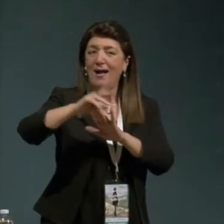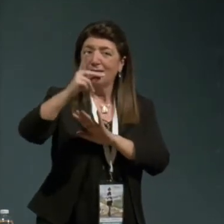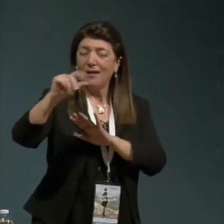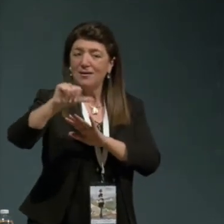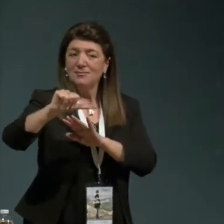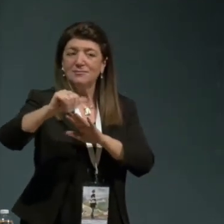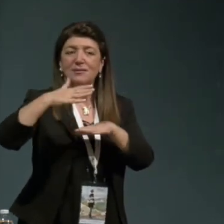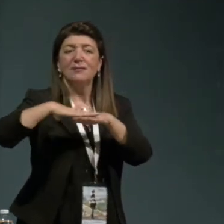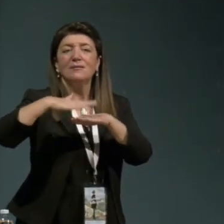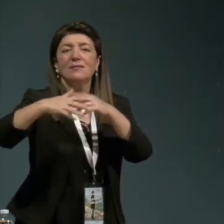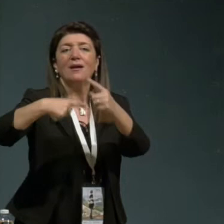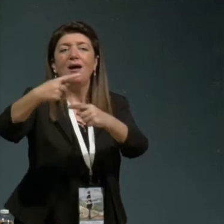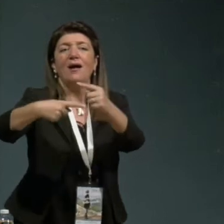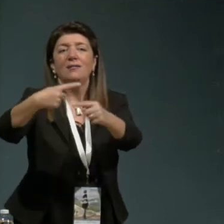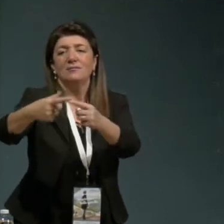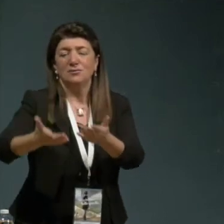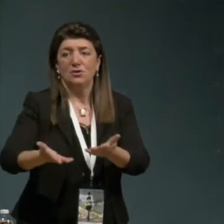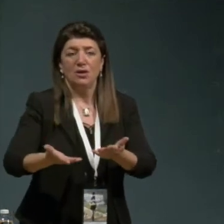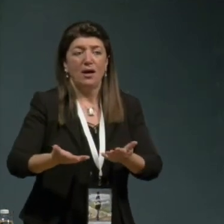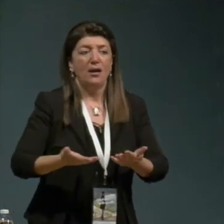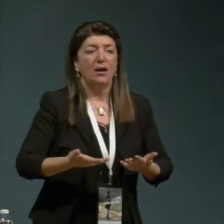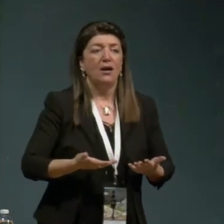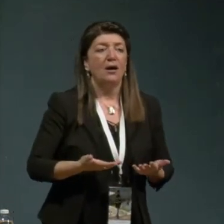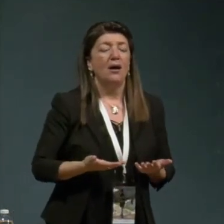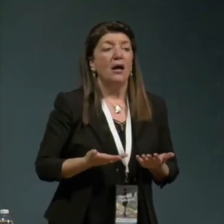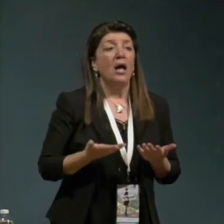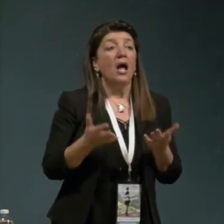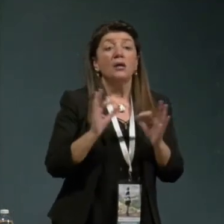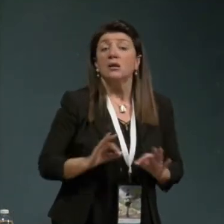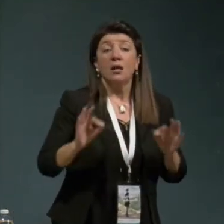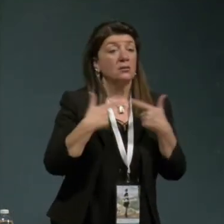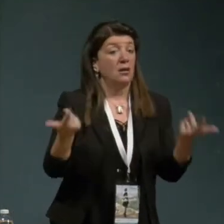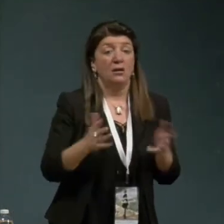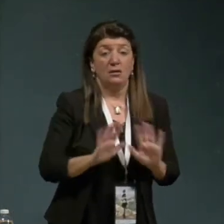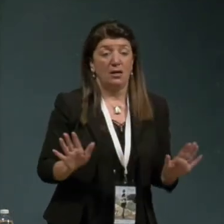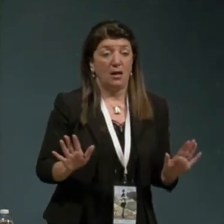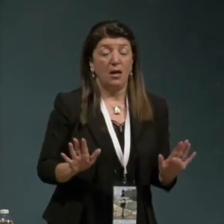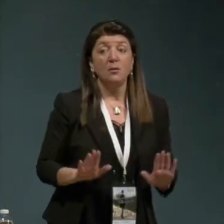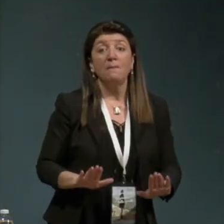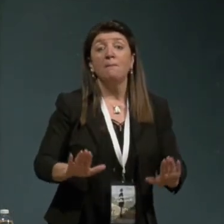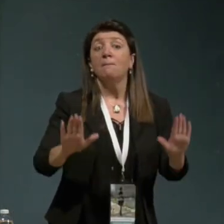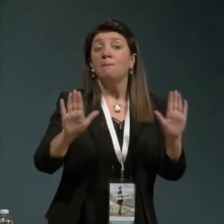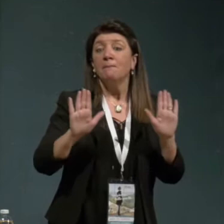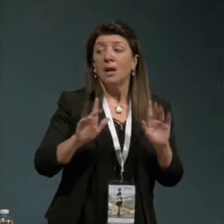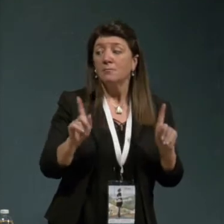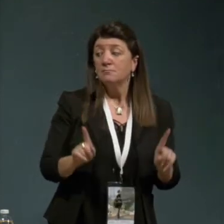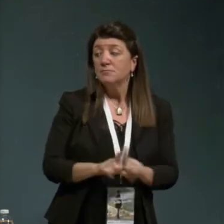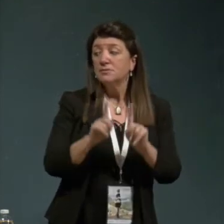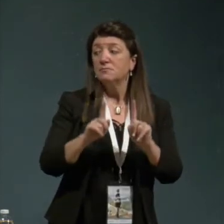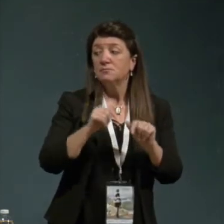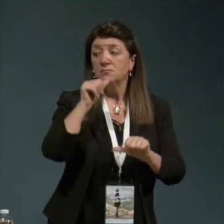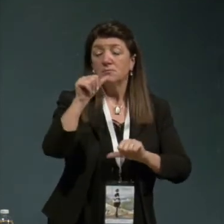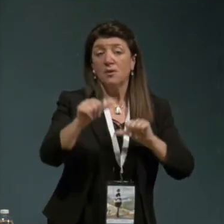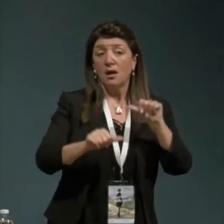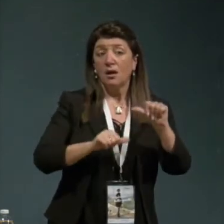appareceva che niente non è regolato e allo stesso tempo tutto ha cambiato